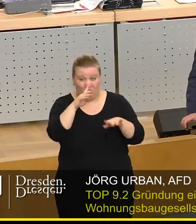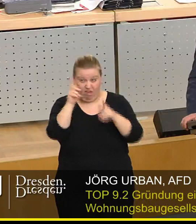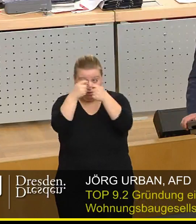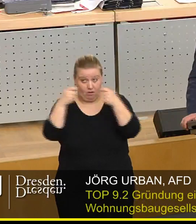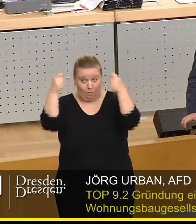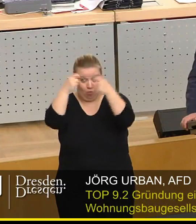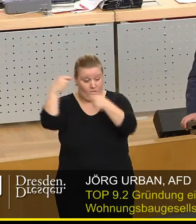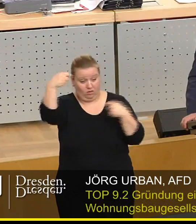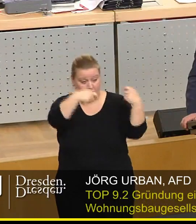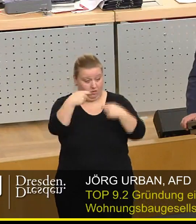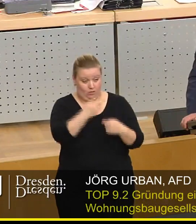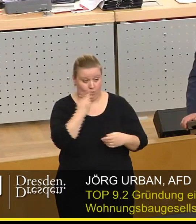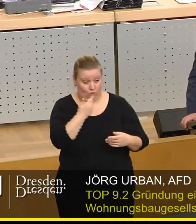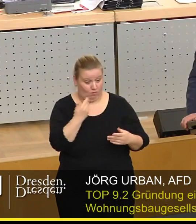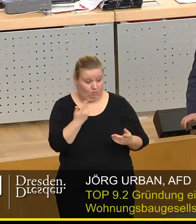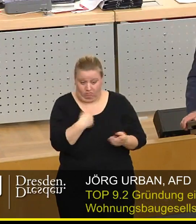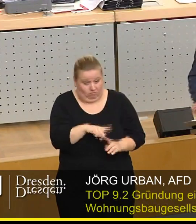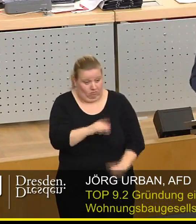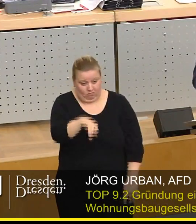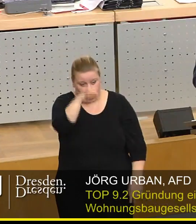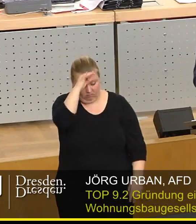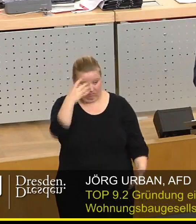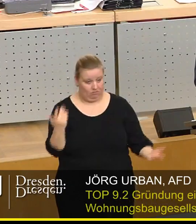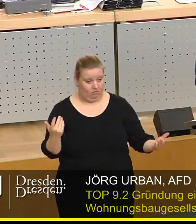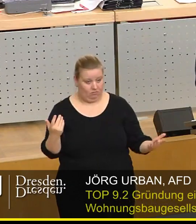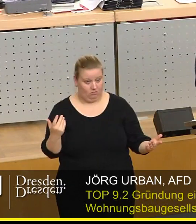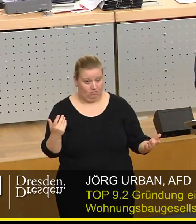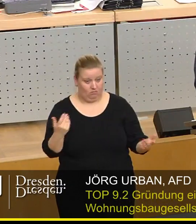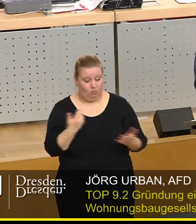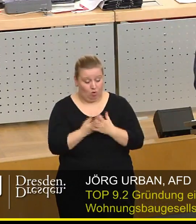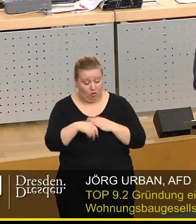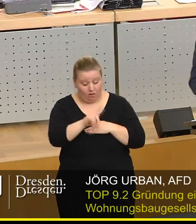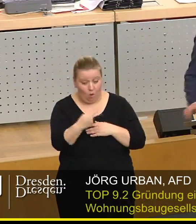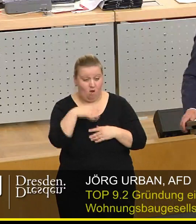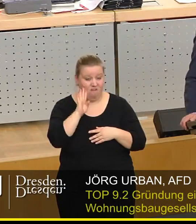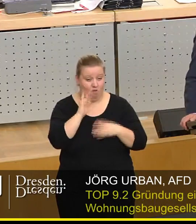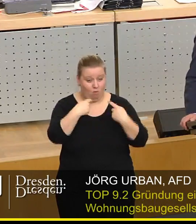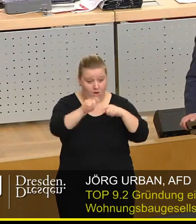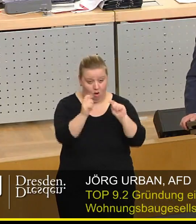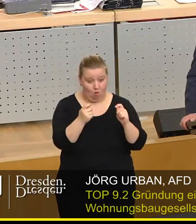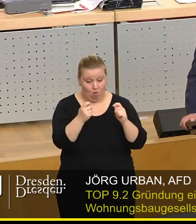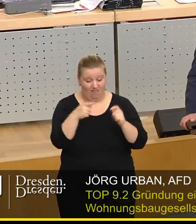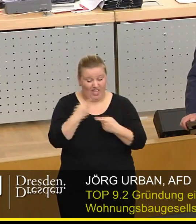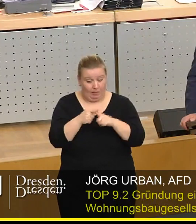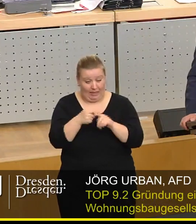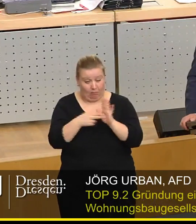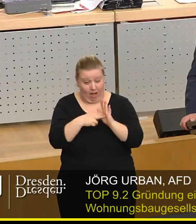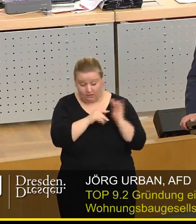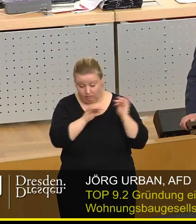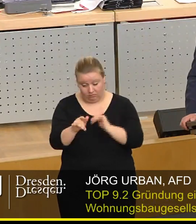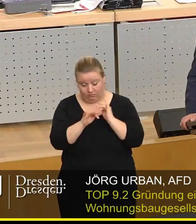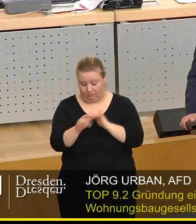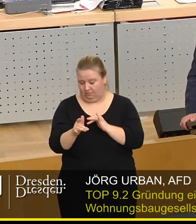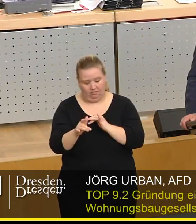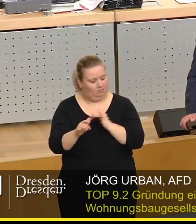als Mittelgeber ausfällt, völlig unklar. Das Ziel, durch die WOBA Einfluss auf die Mietpreisentwicklung zu